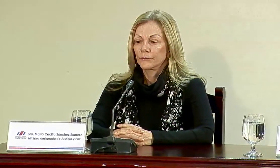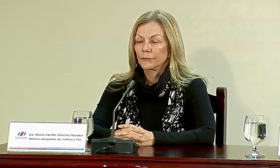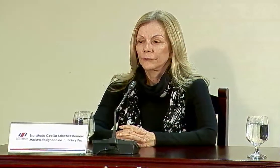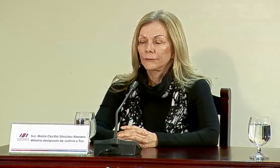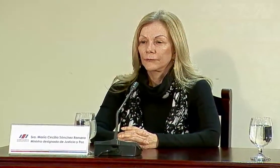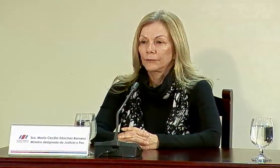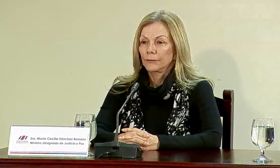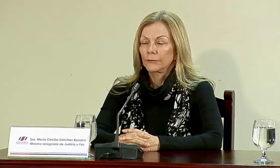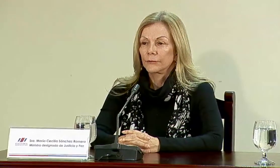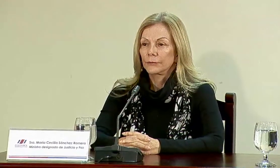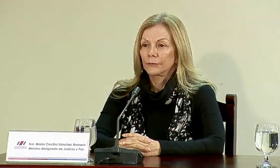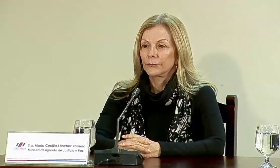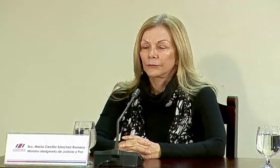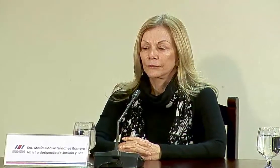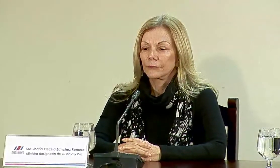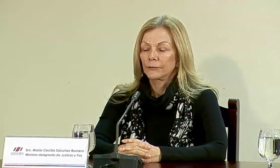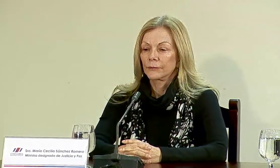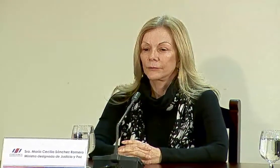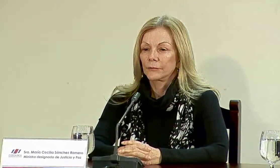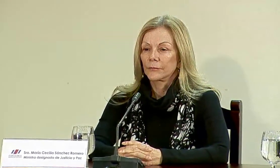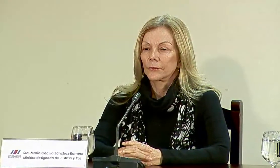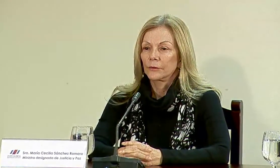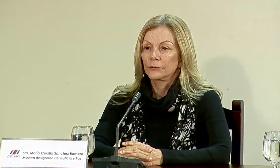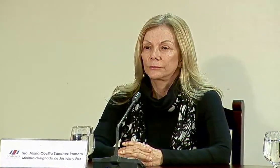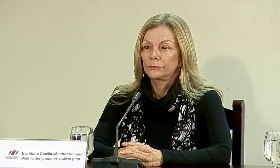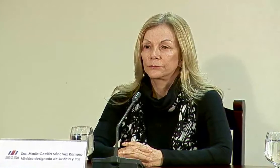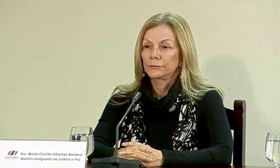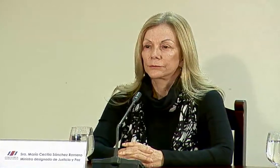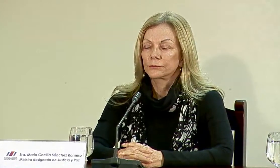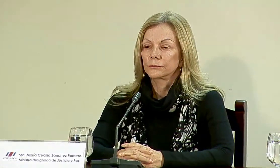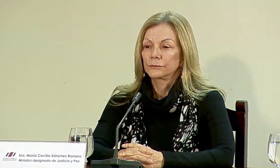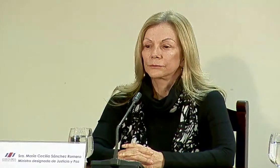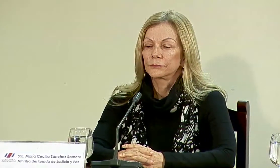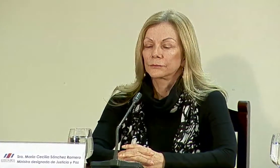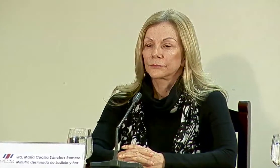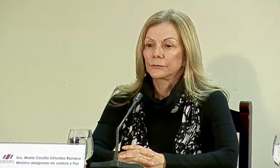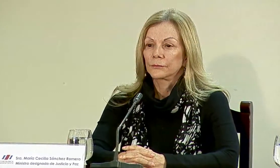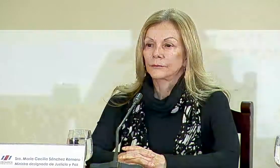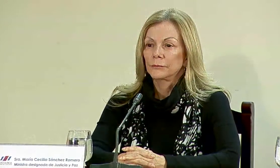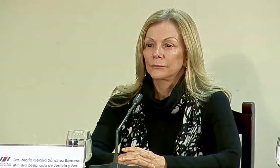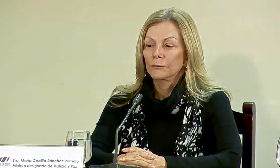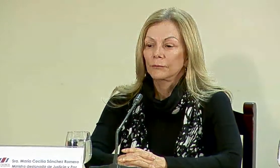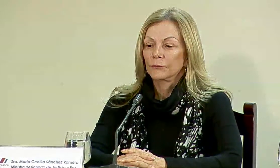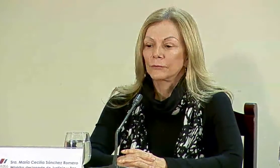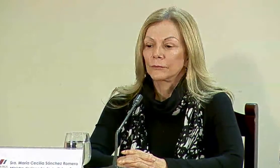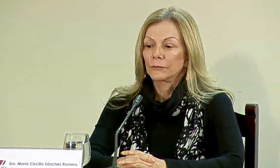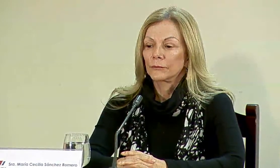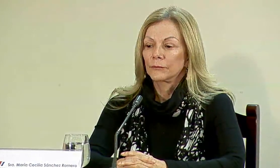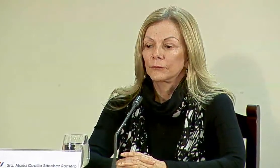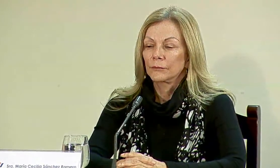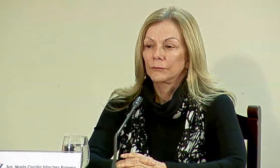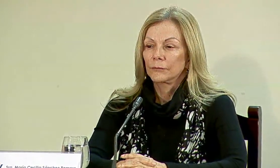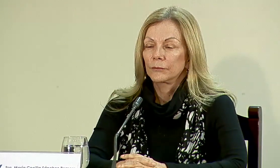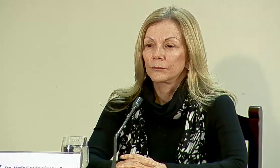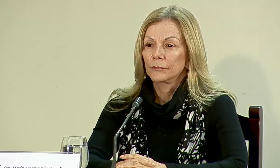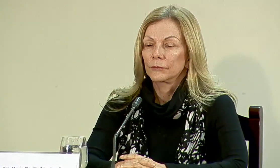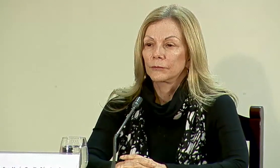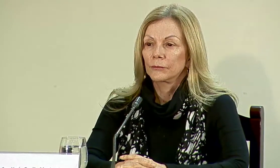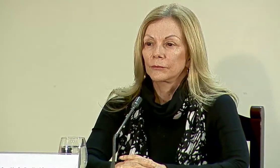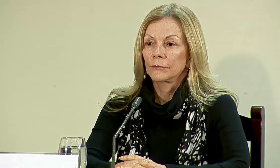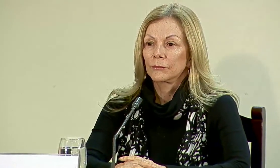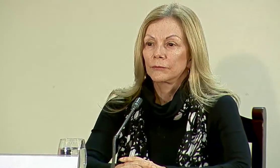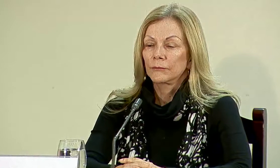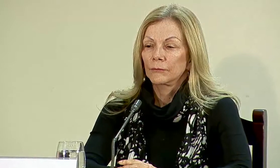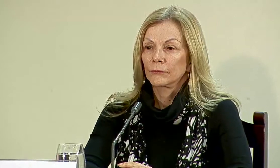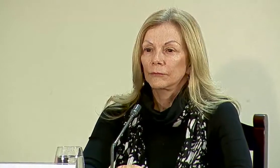publicaciones en diversos temas. Es dirigente del sector, es líder esa del